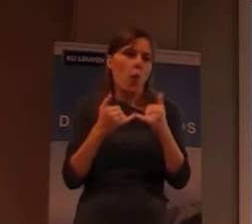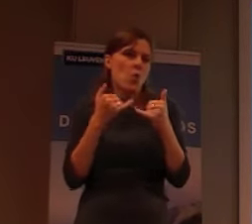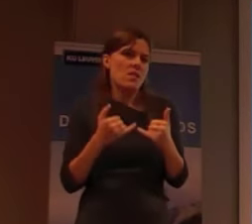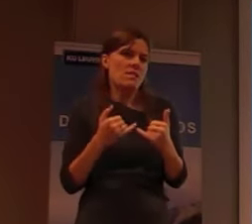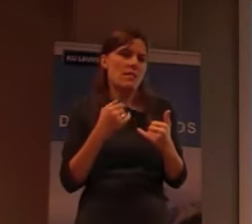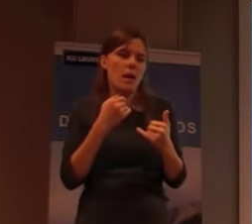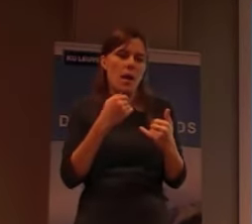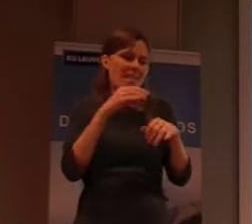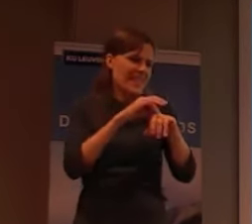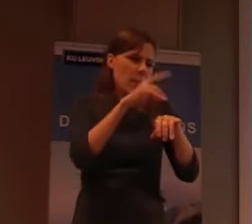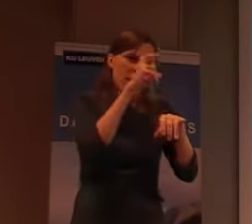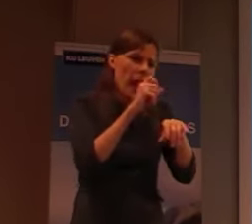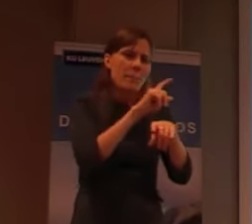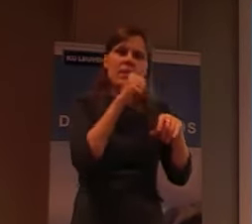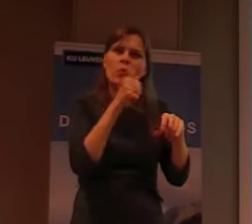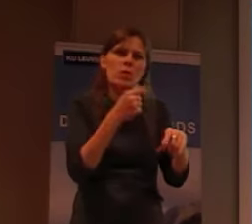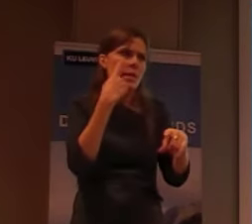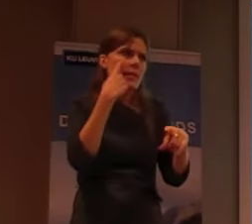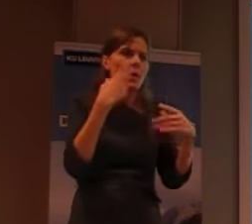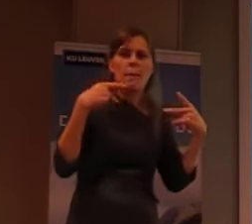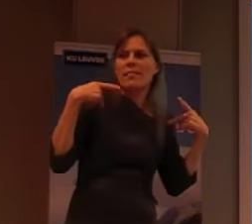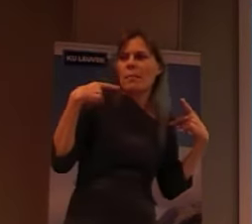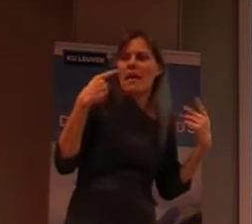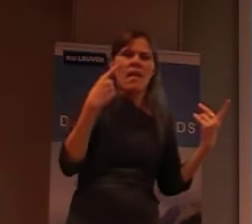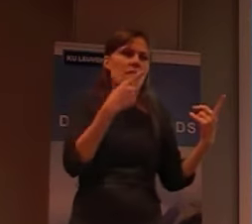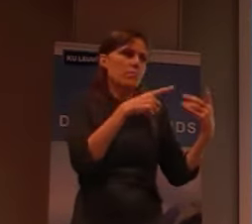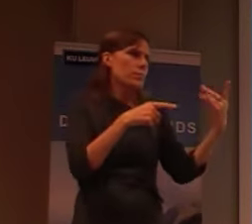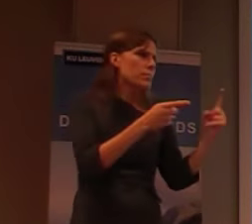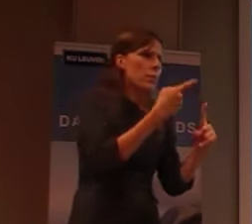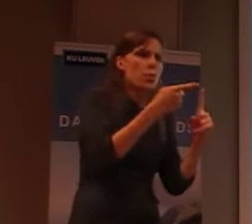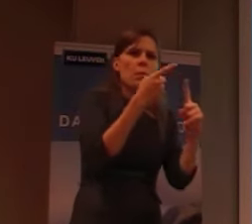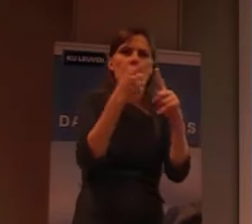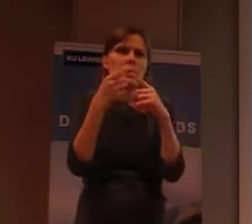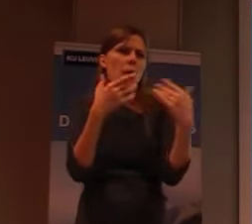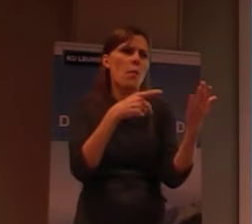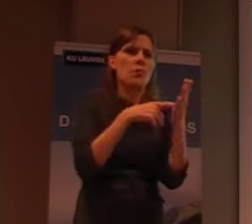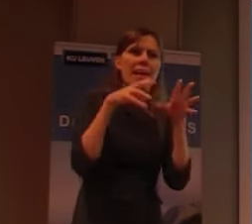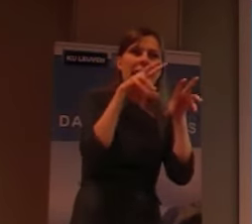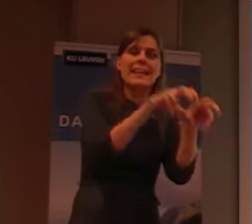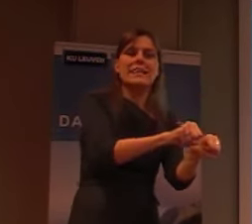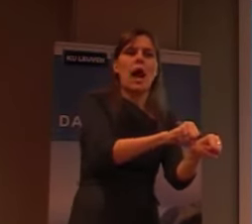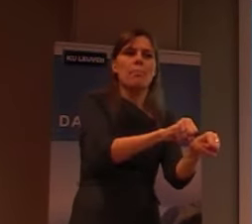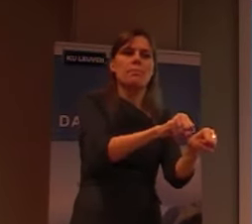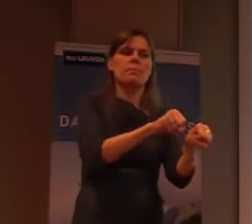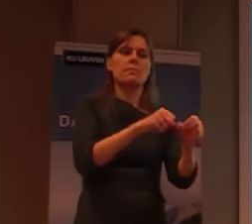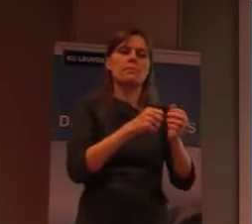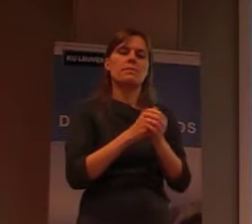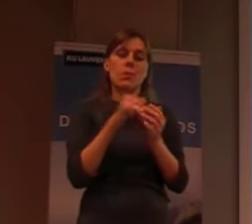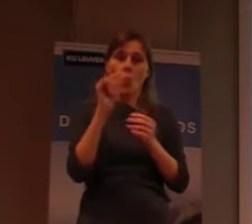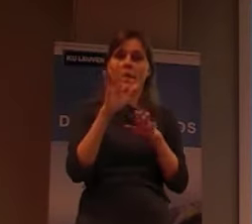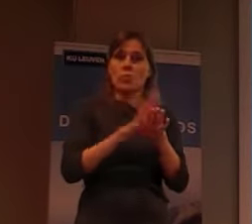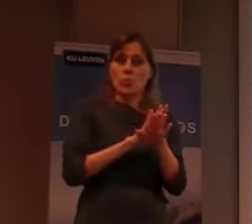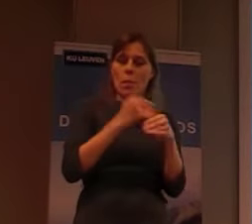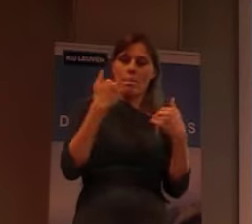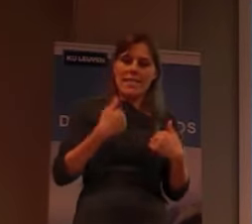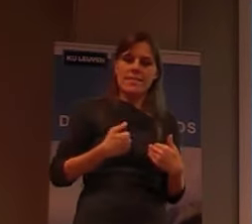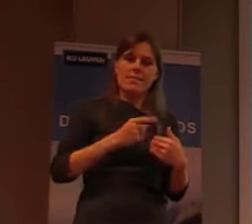men zag dat er eigenlijk, van alles in een maatschappij, aan het gebeuren was, men dacht, we moeten iets doen. En dus, men ging eigenlijk, mensen gaan